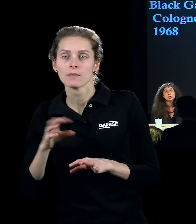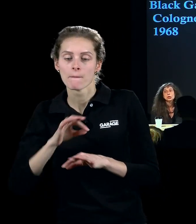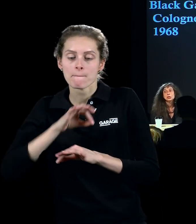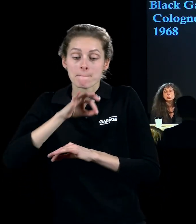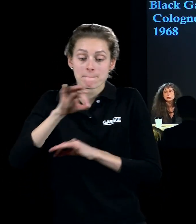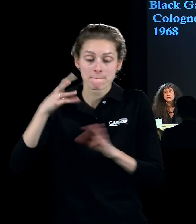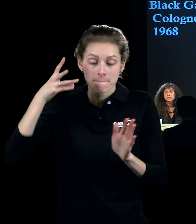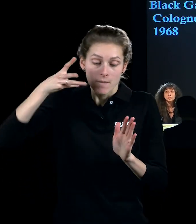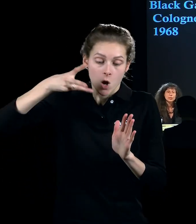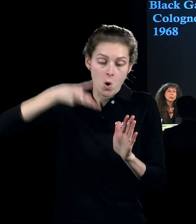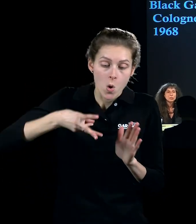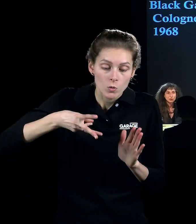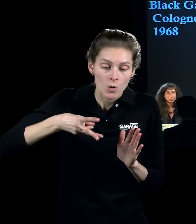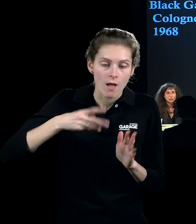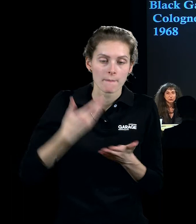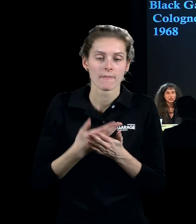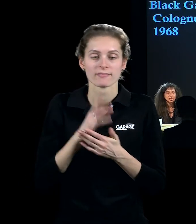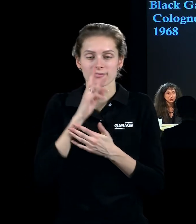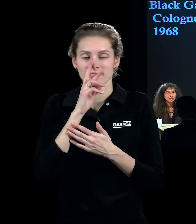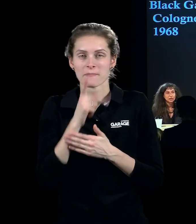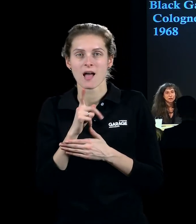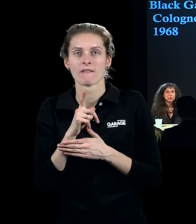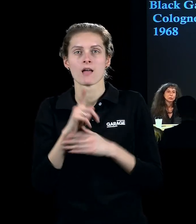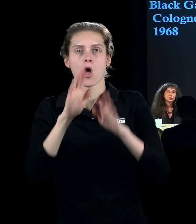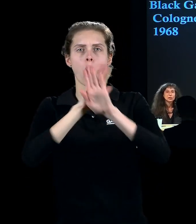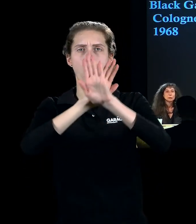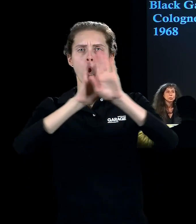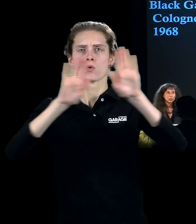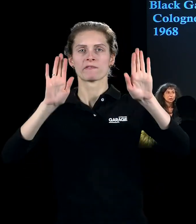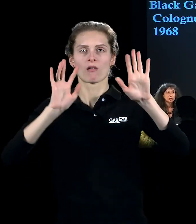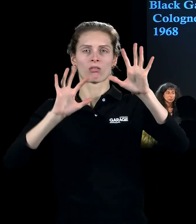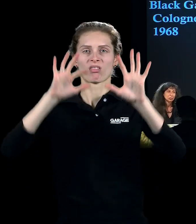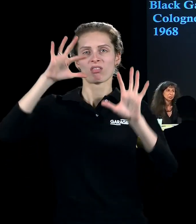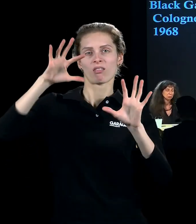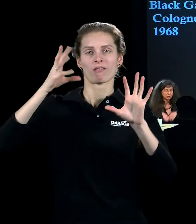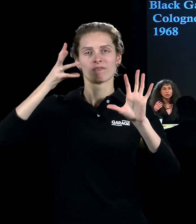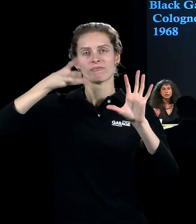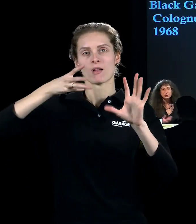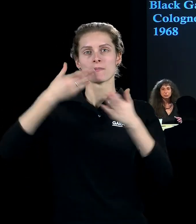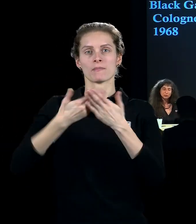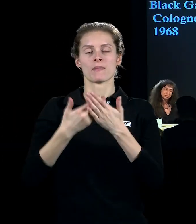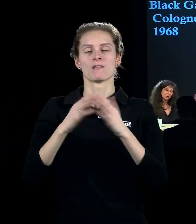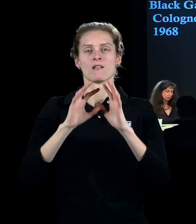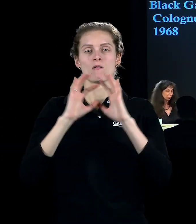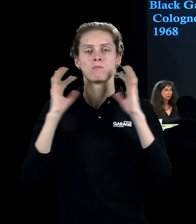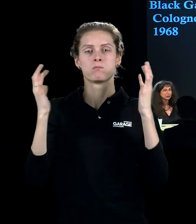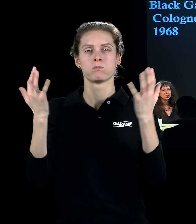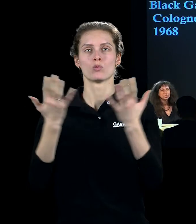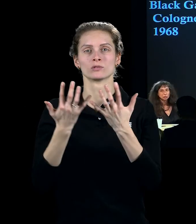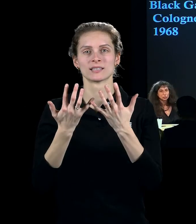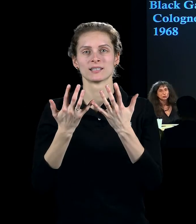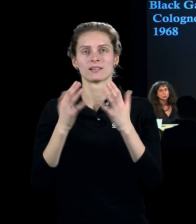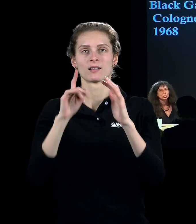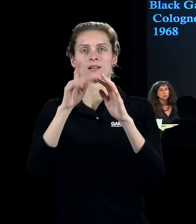всевозможные неправильные поверхности, не на экраны, вот на всякие там, в том числе на пузыри, там, выгнутые